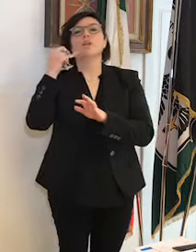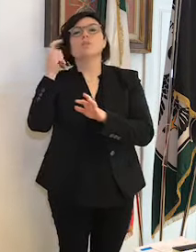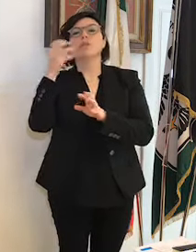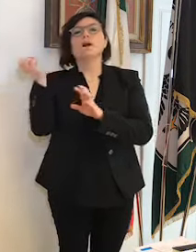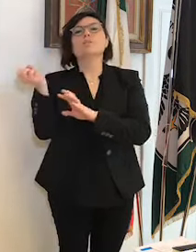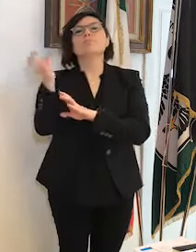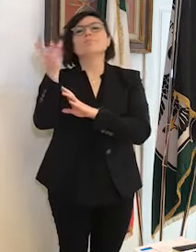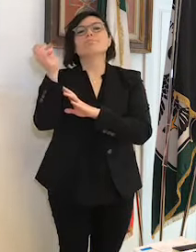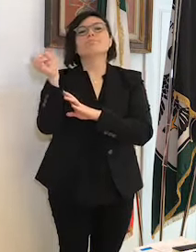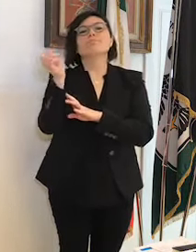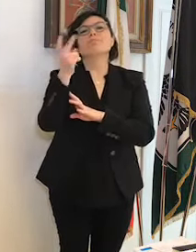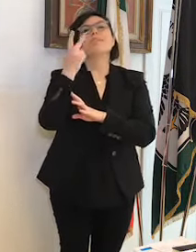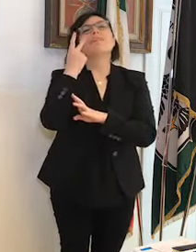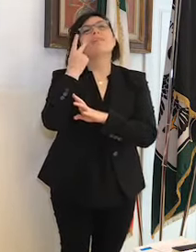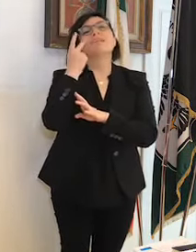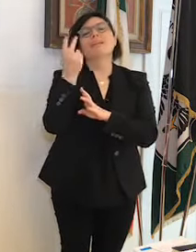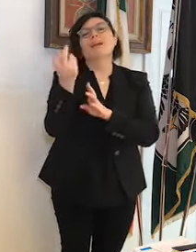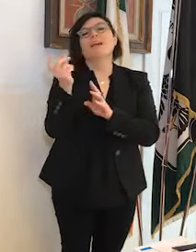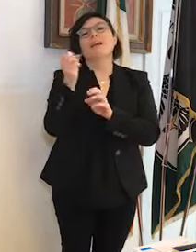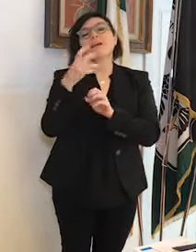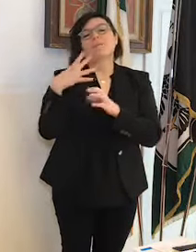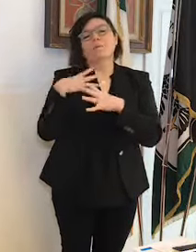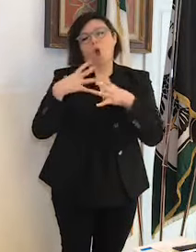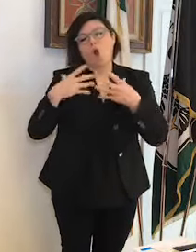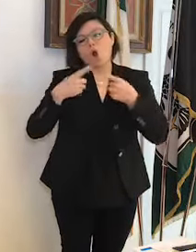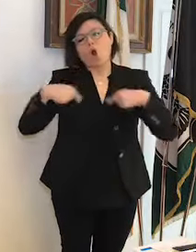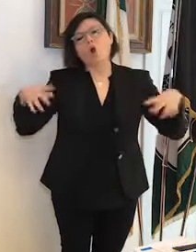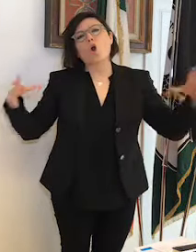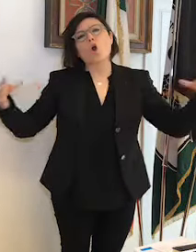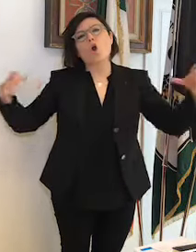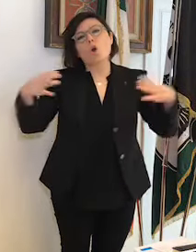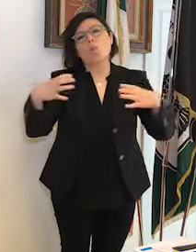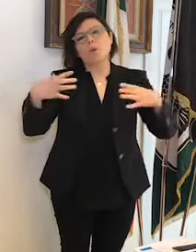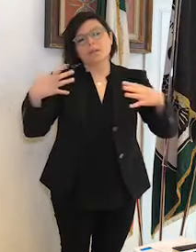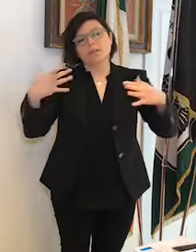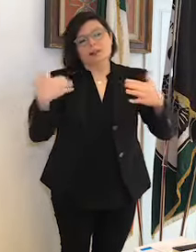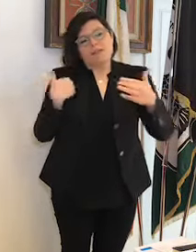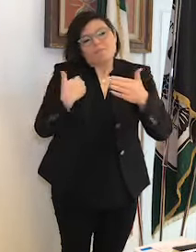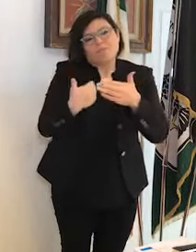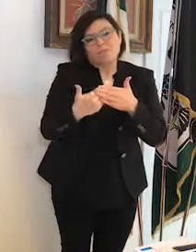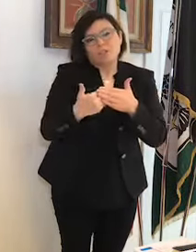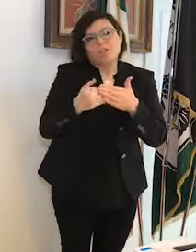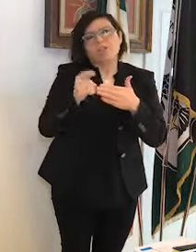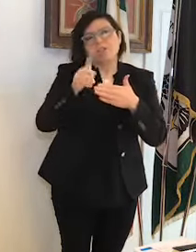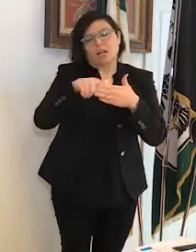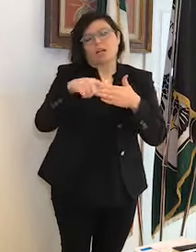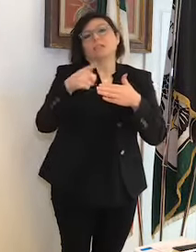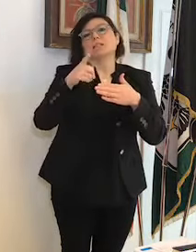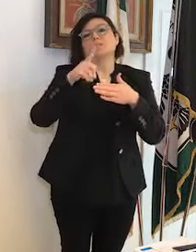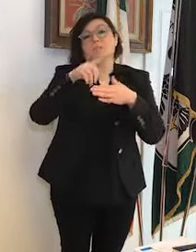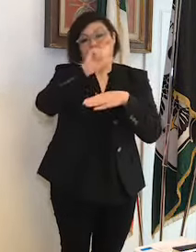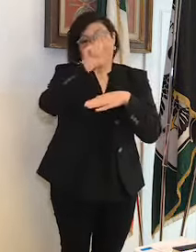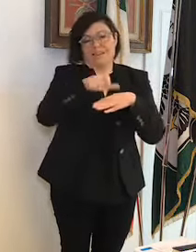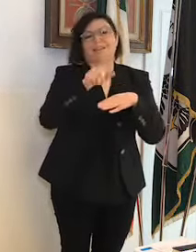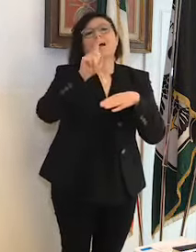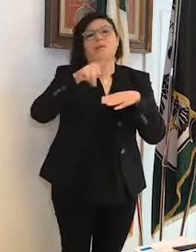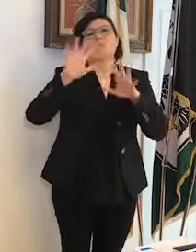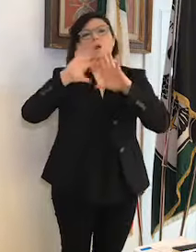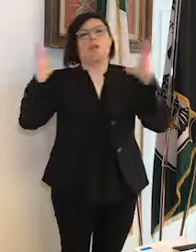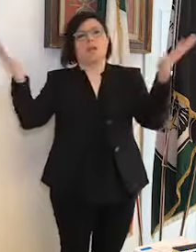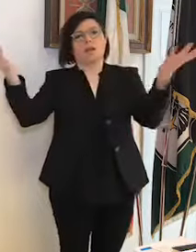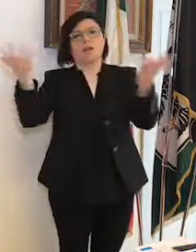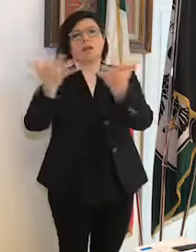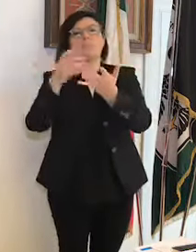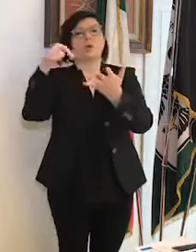vicini a alla nostra comunità e a tutte le comunità italiane del mondo che stanno vivendo la